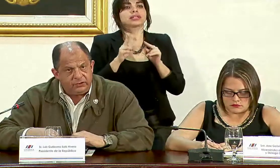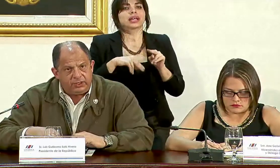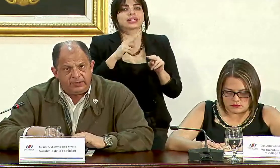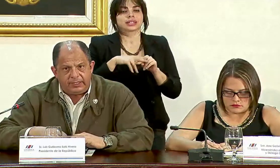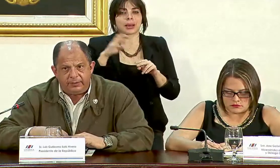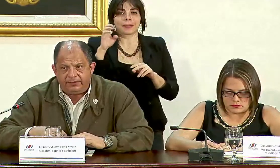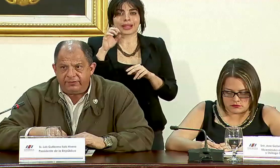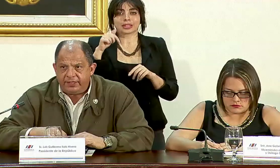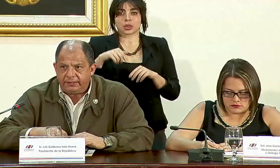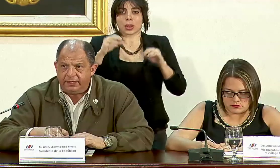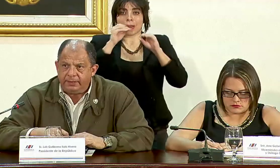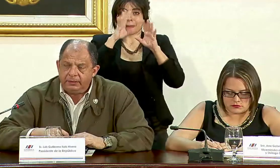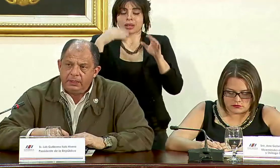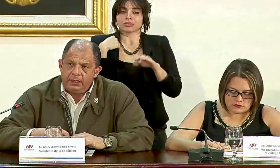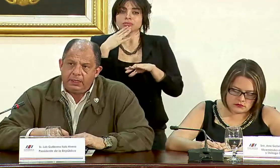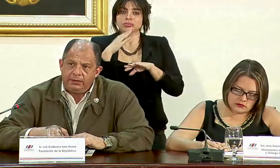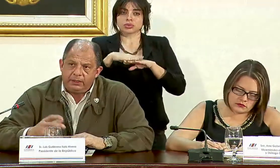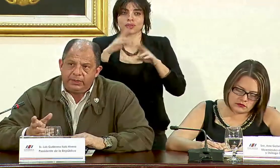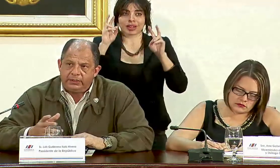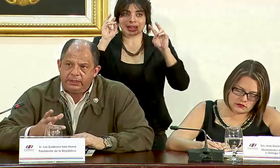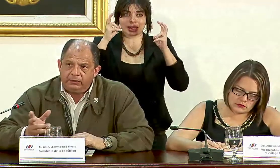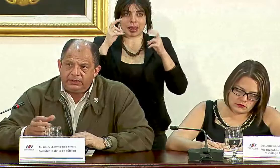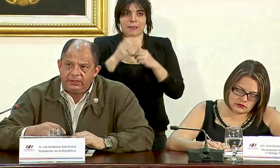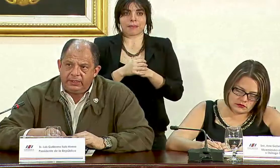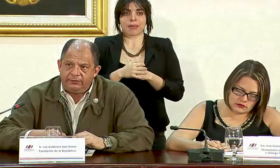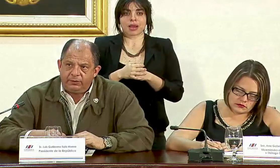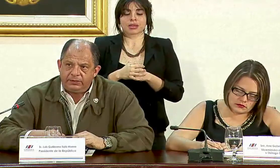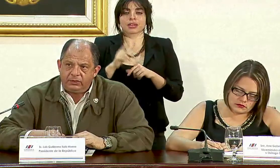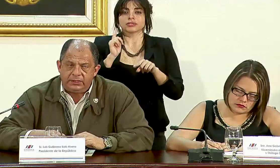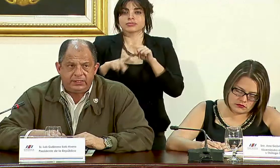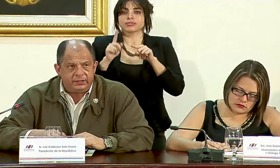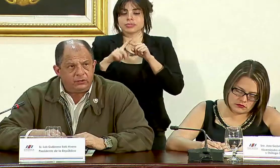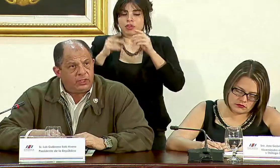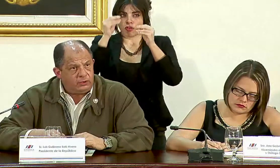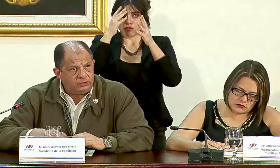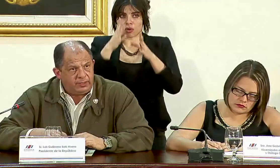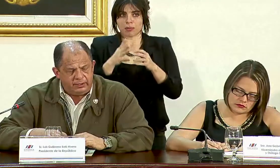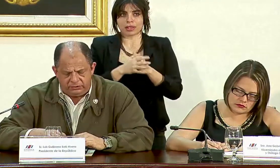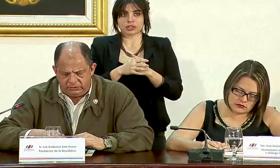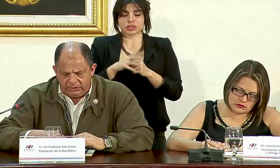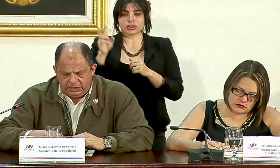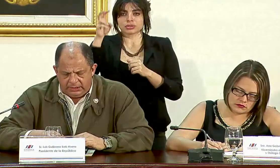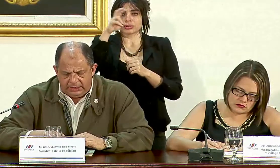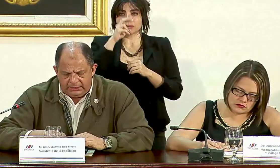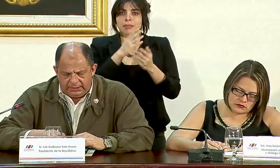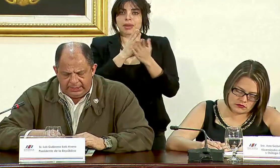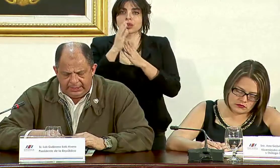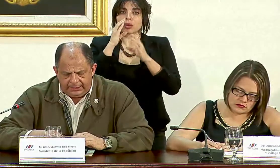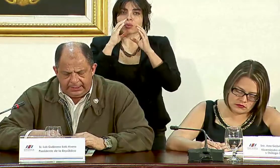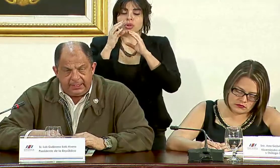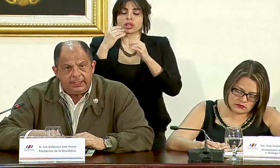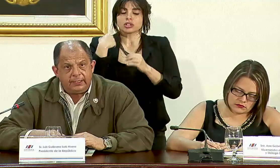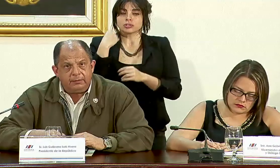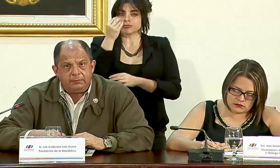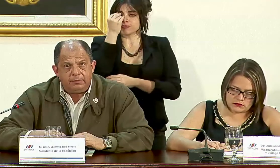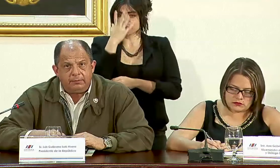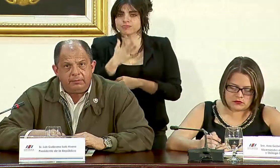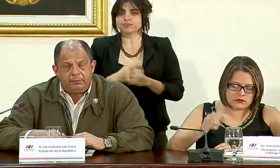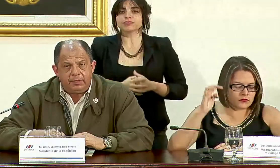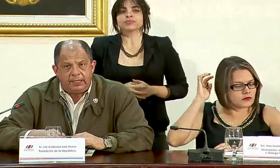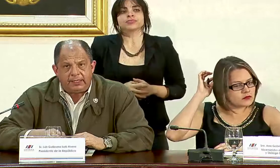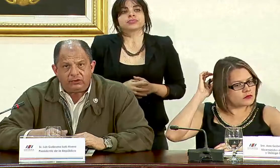de Emergencias hoy en la mañana me refería al tema había dado cuenta de una serie de informaciones que han circulado en los medios indiqué que